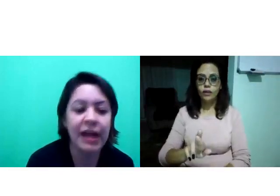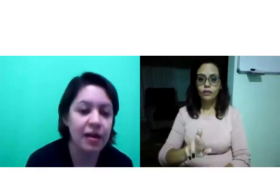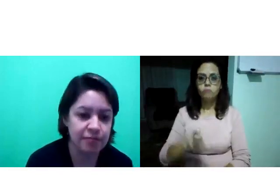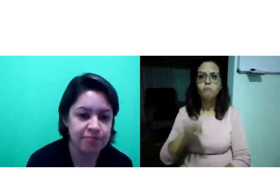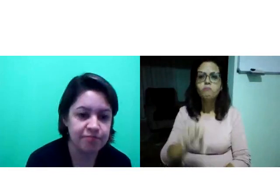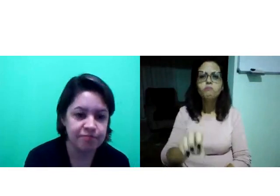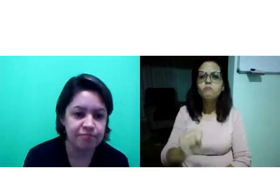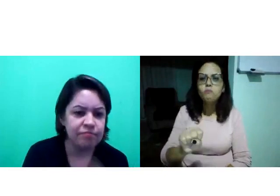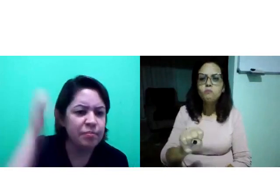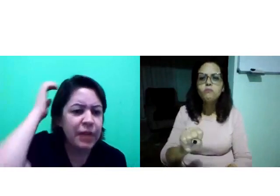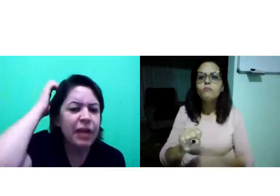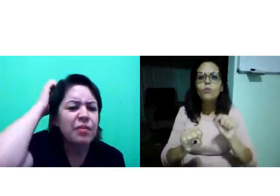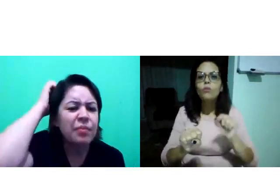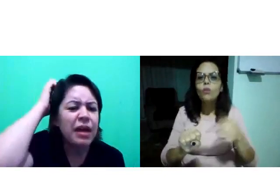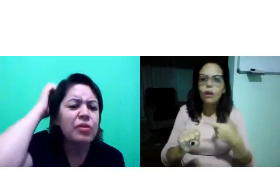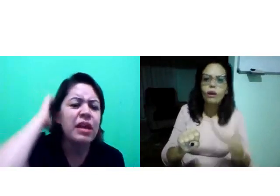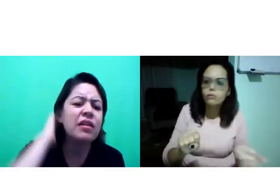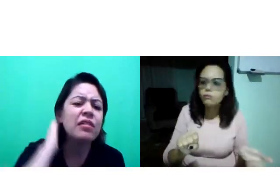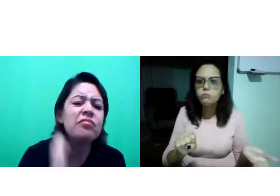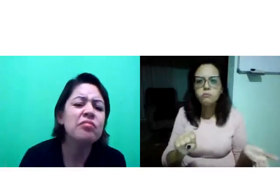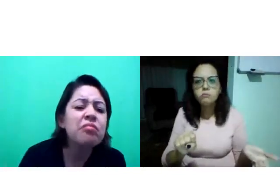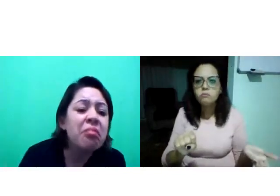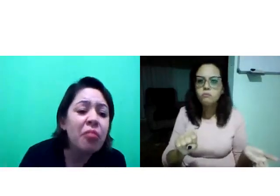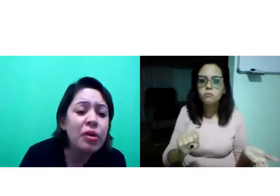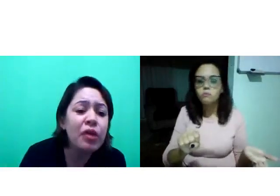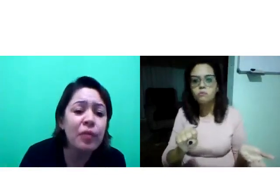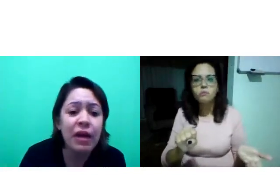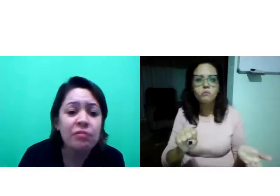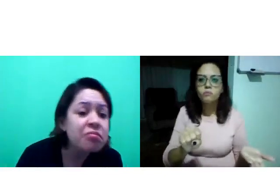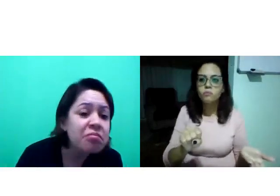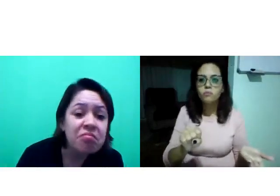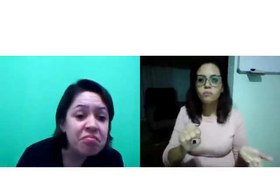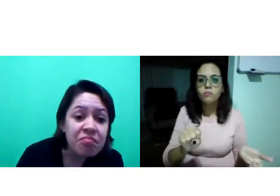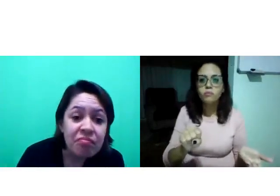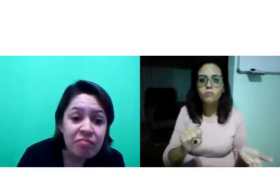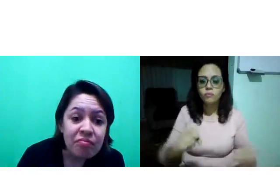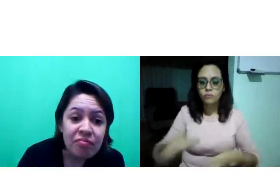Pegar. Pegar. Pegar o quê? O que eu vou pegar?